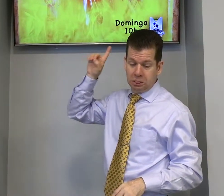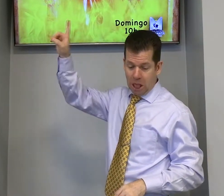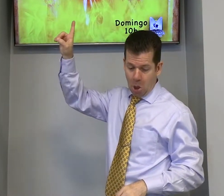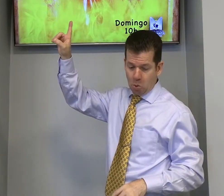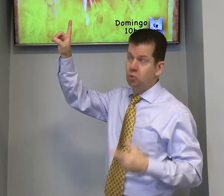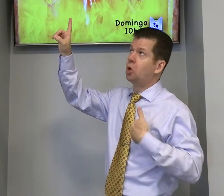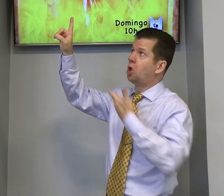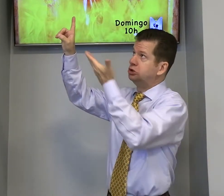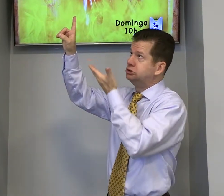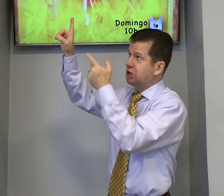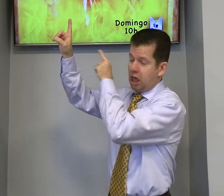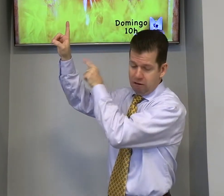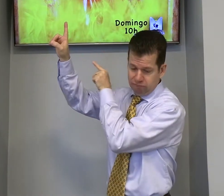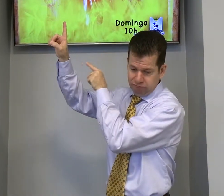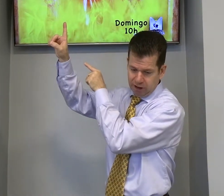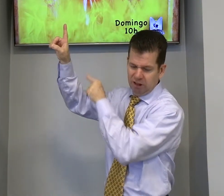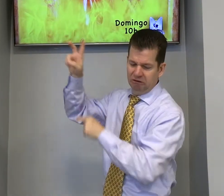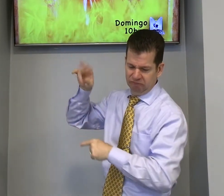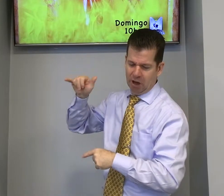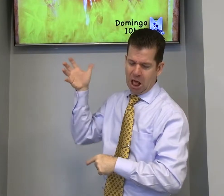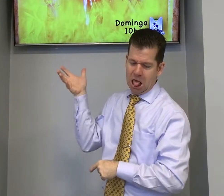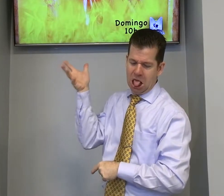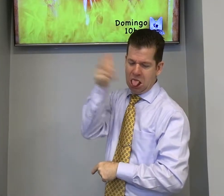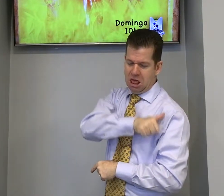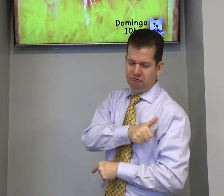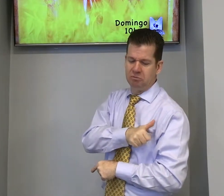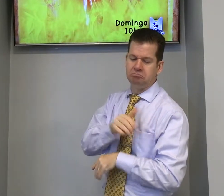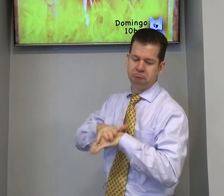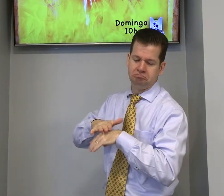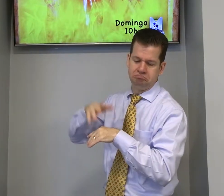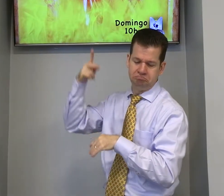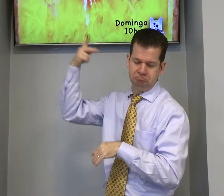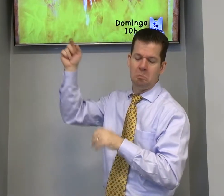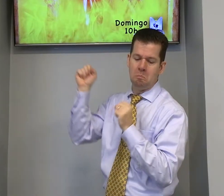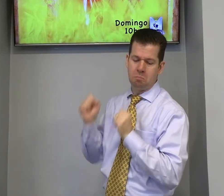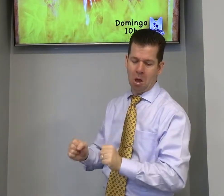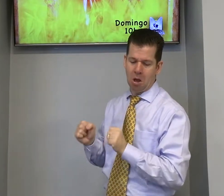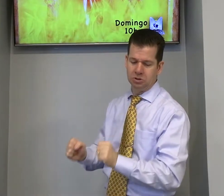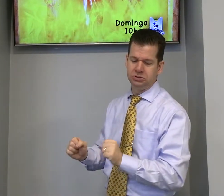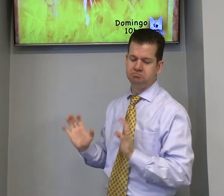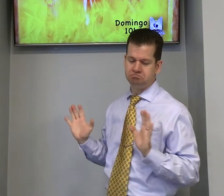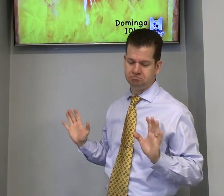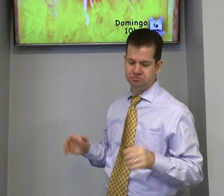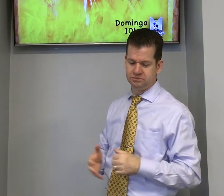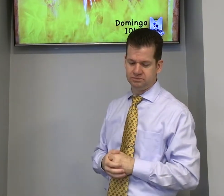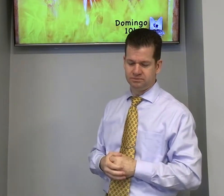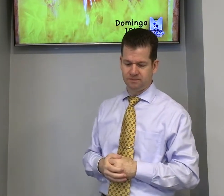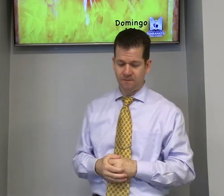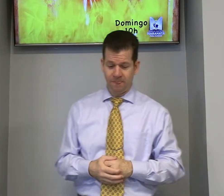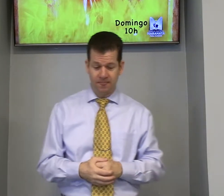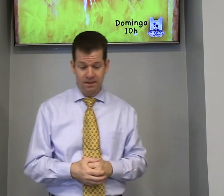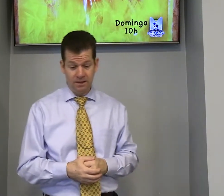Deus. Nós servimos Ele. Estamos livres. Pode tocar música.